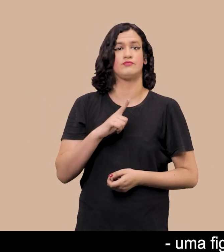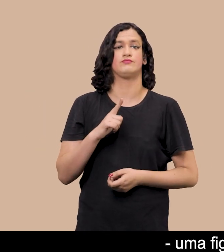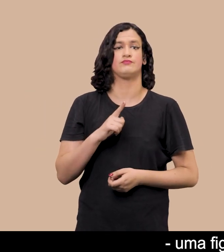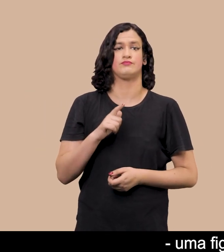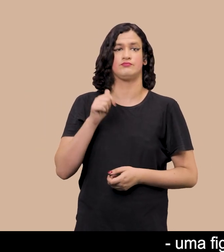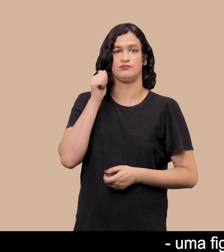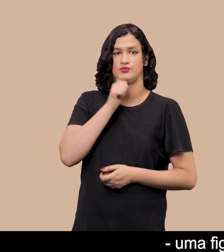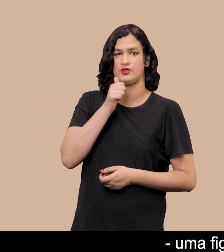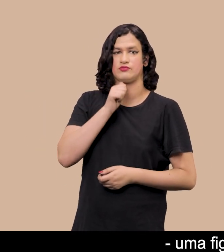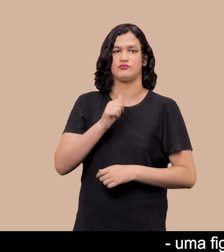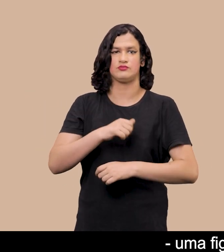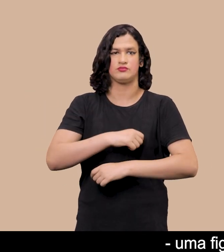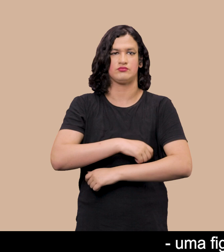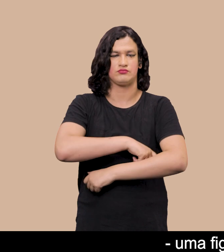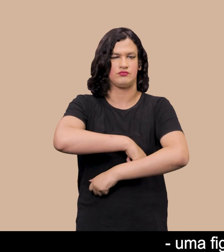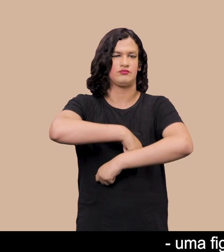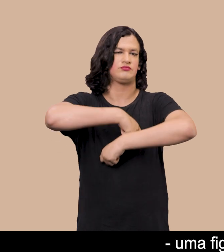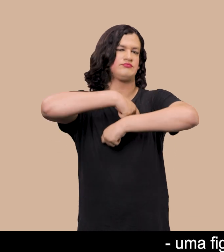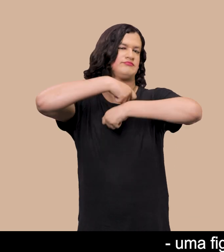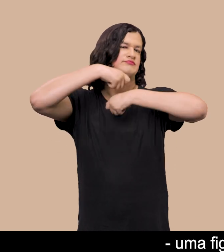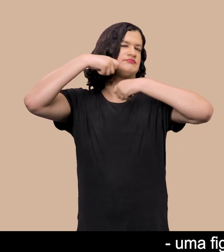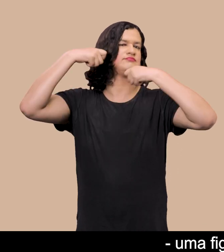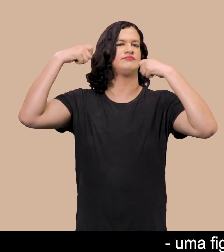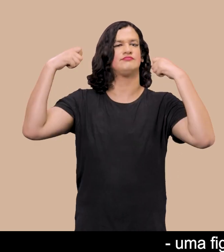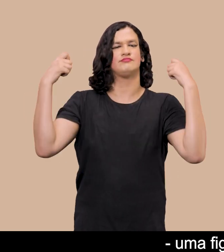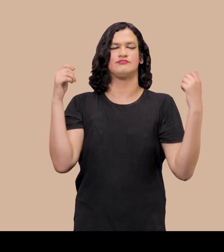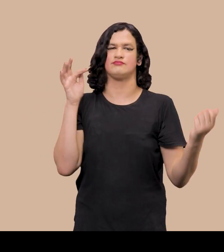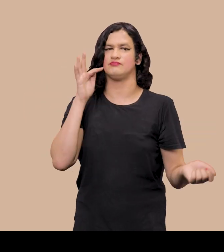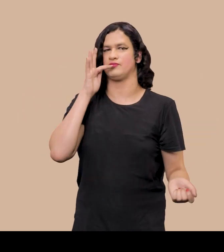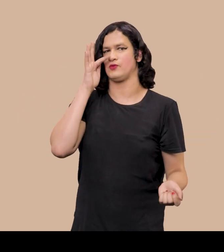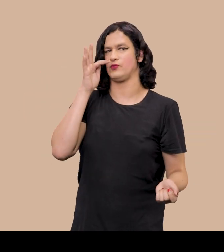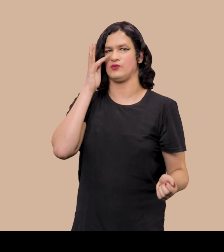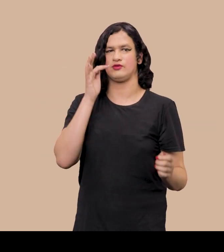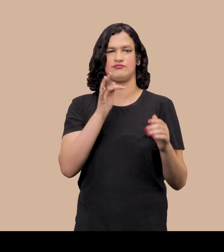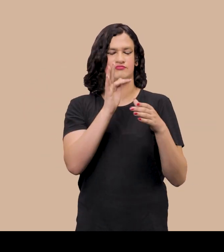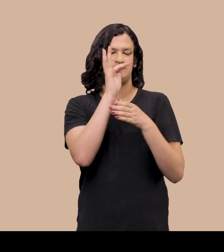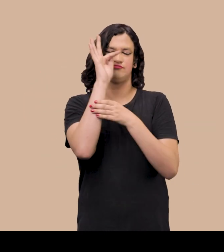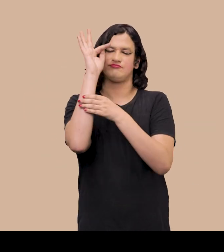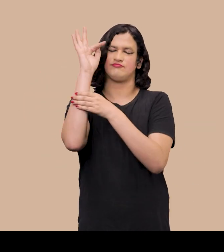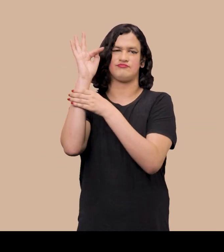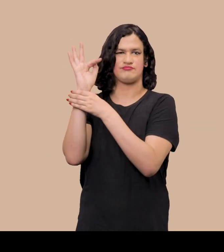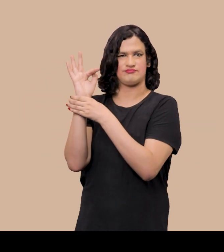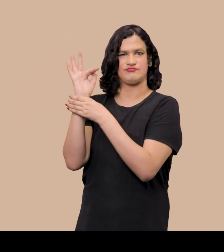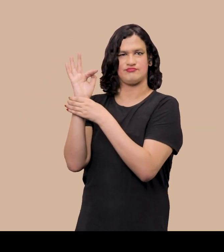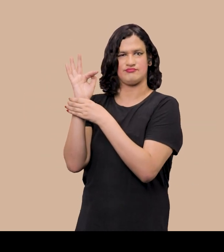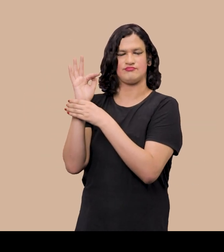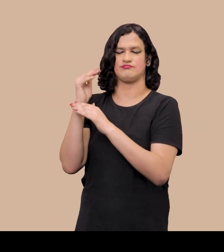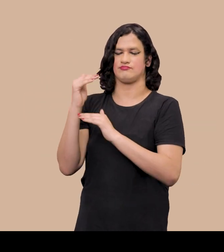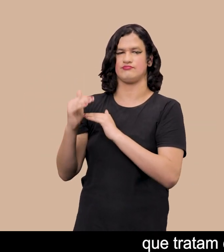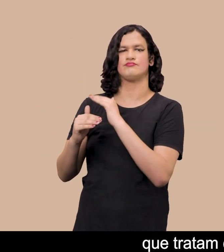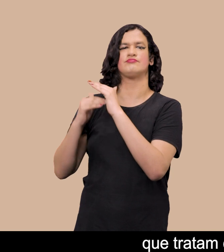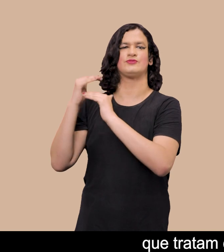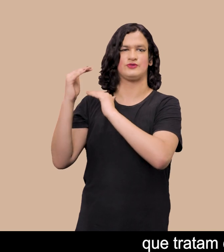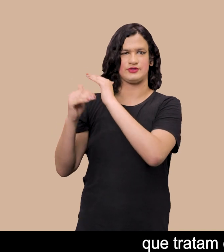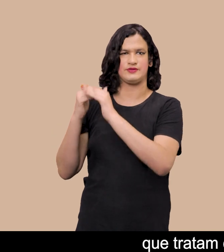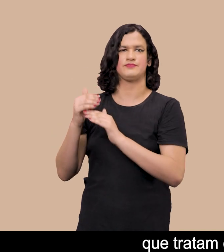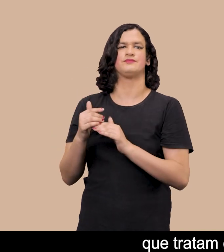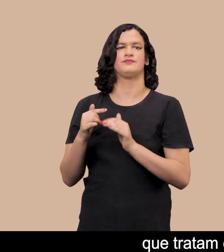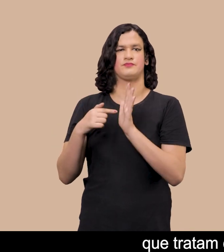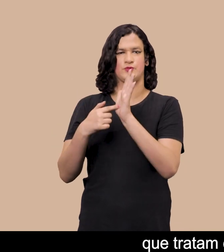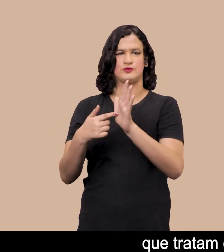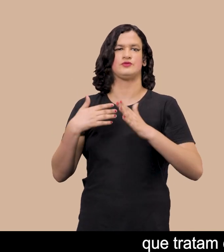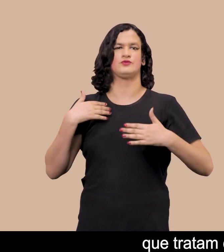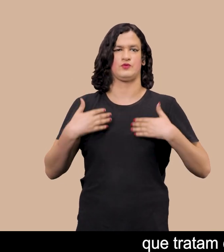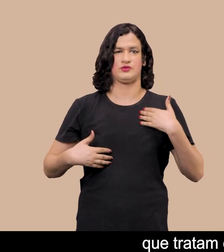Uma figura feminina se despindo E um aflo em um vaso A série evoluiu E passou a incluir pinturas que tratam o